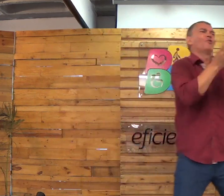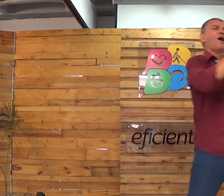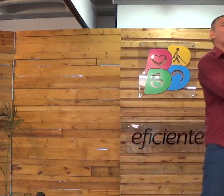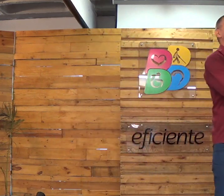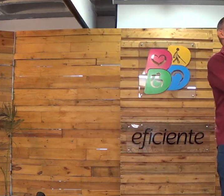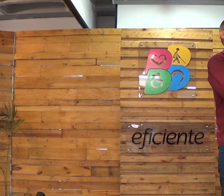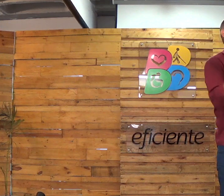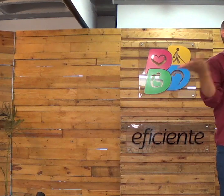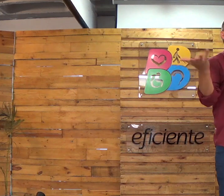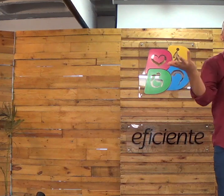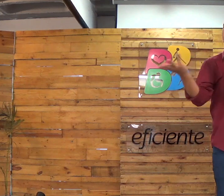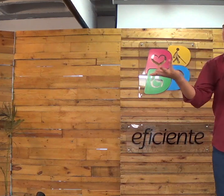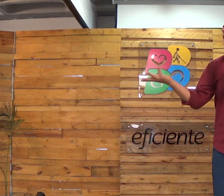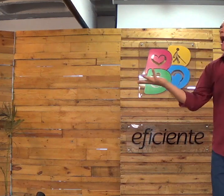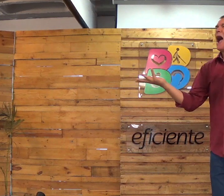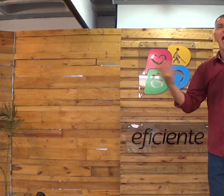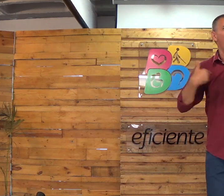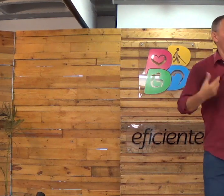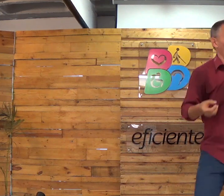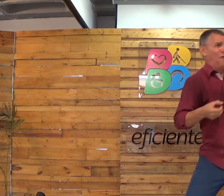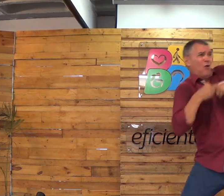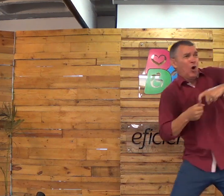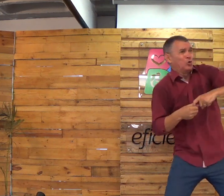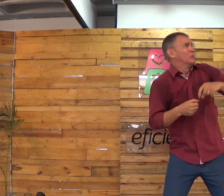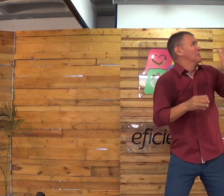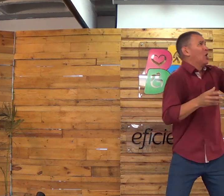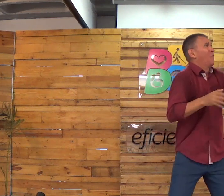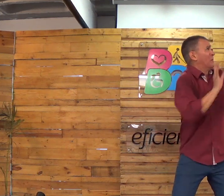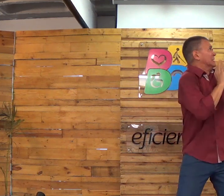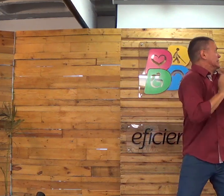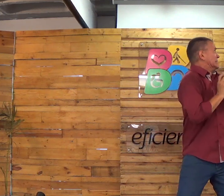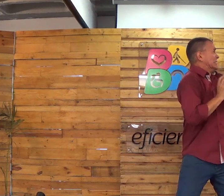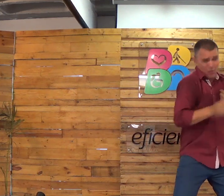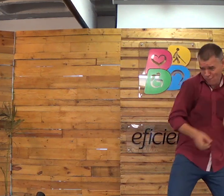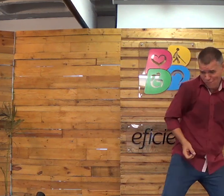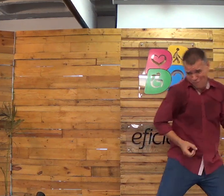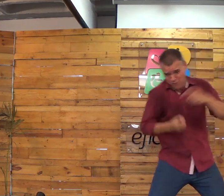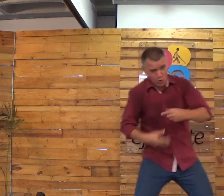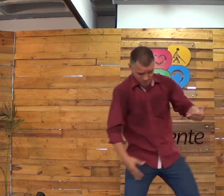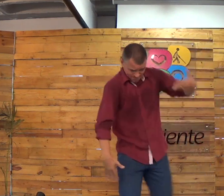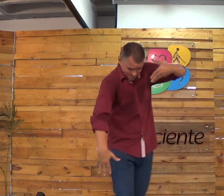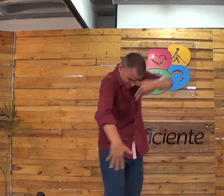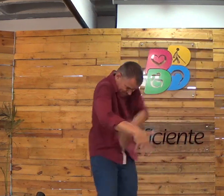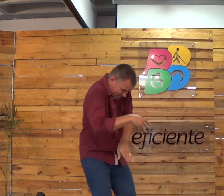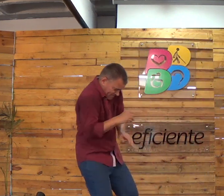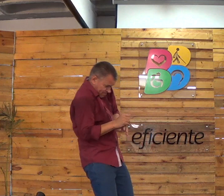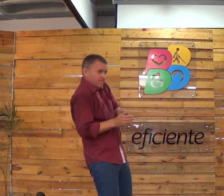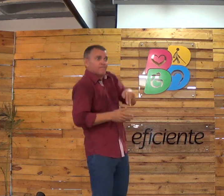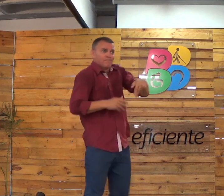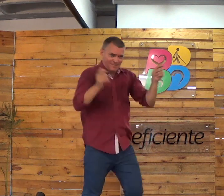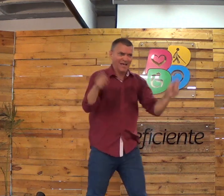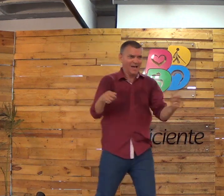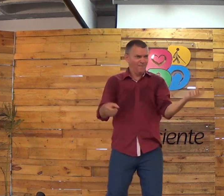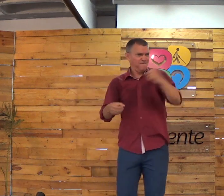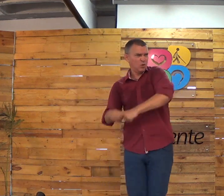Não tem? Já foi? Não dá tempo. Já está do lado ali. Não tem como. Mas tem como eu voltar a fazer o meu corpo e